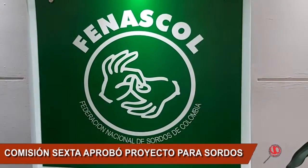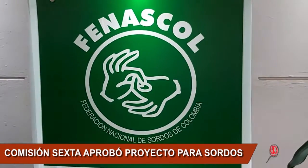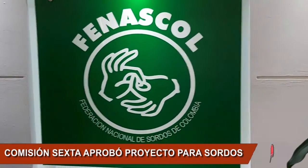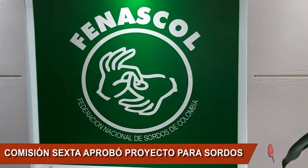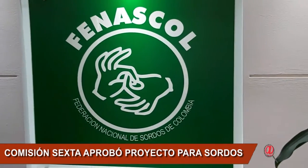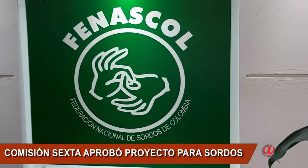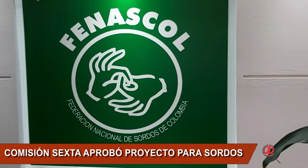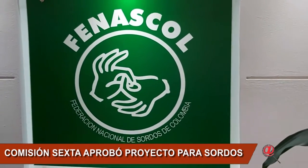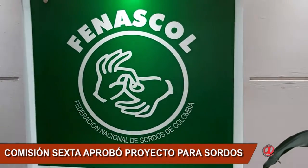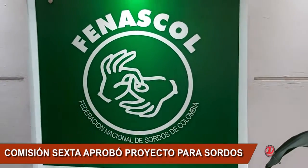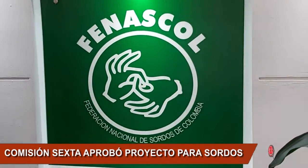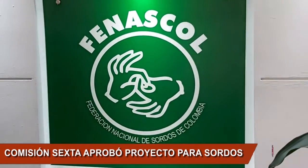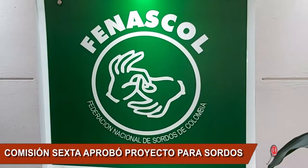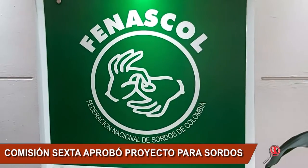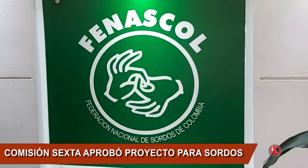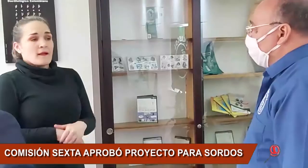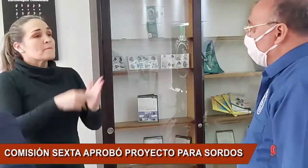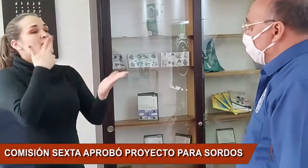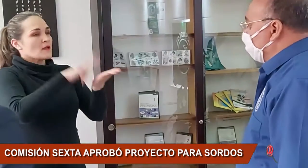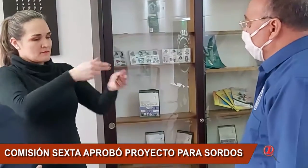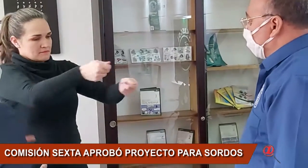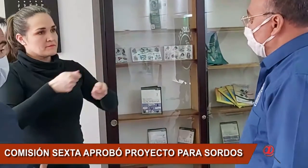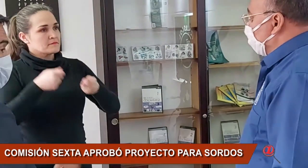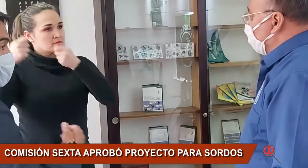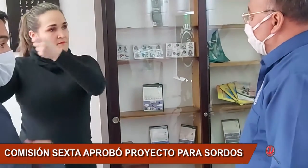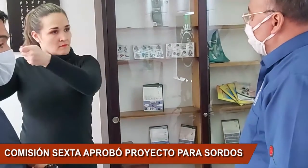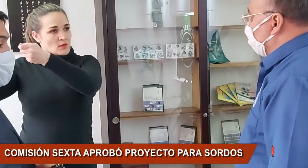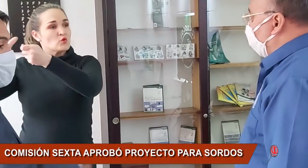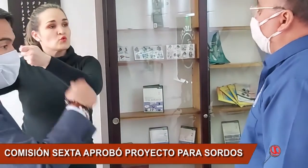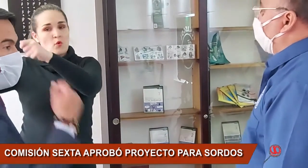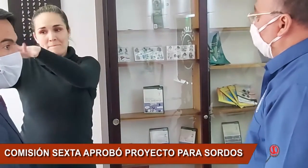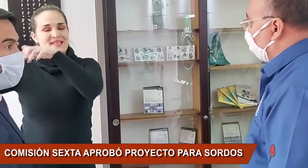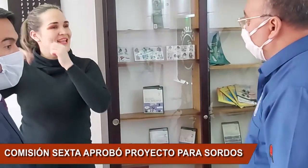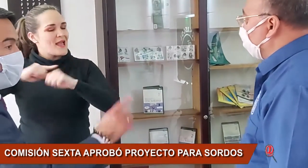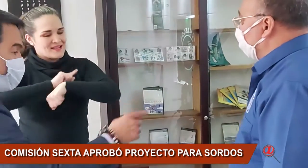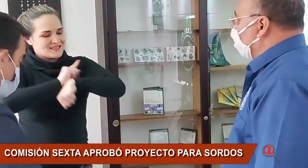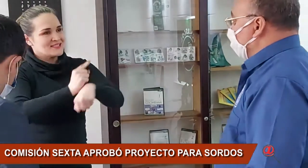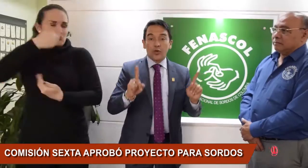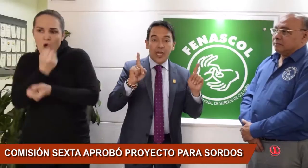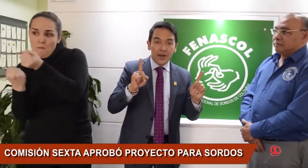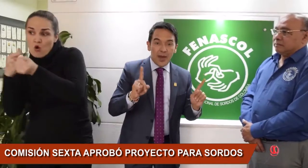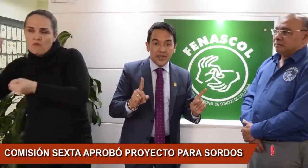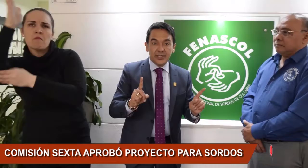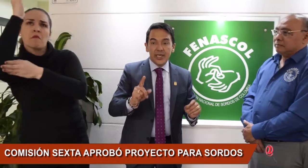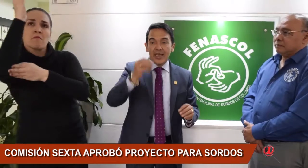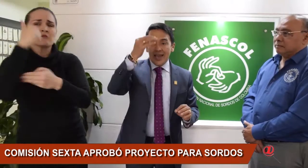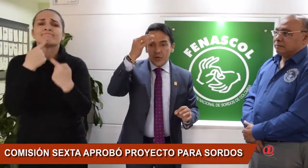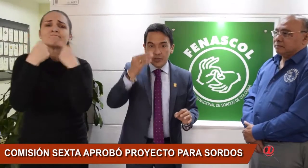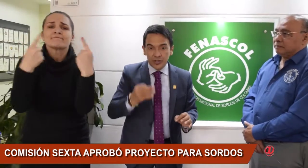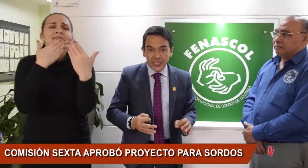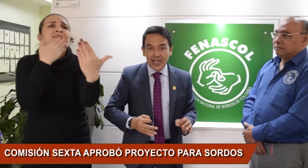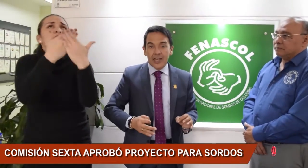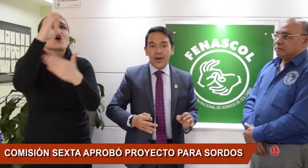Sexta de la Cámara aprobó unánimemente este proyecto que busca vincular a las personas sordas a las entidades. Y contarle al país